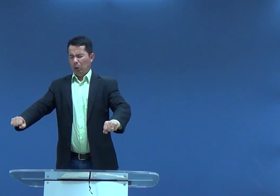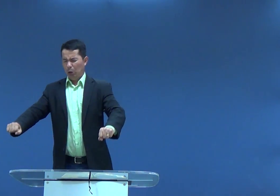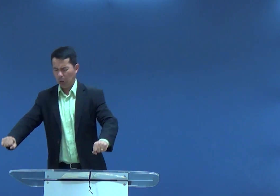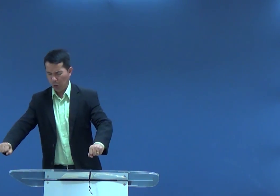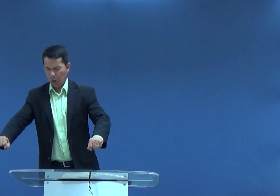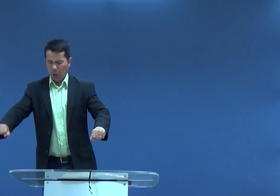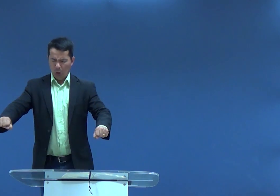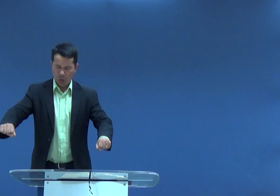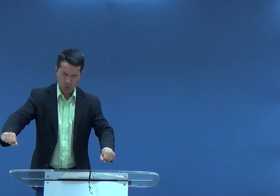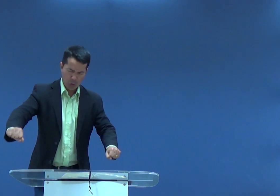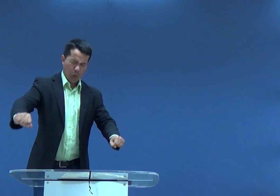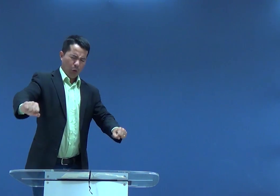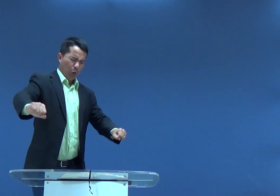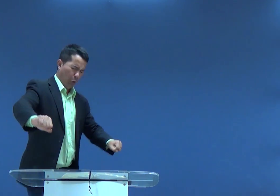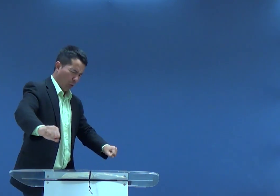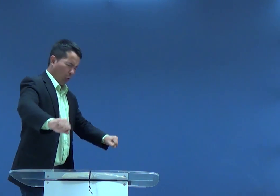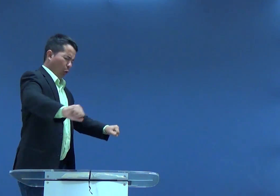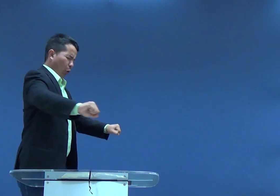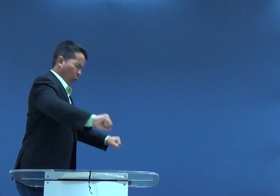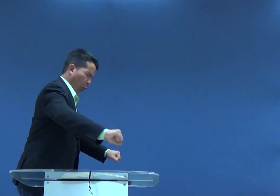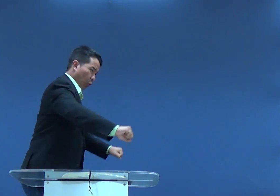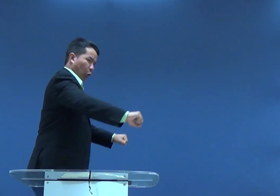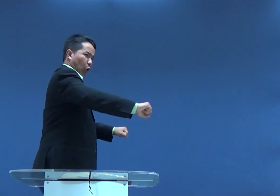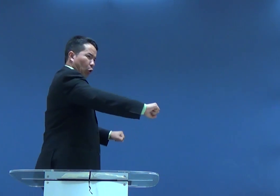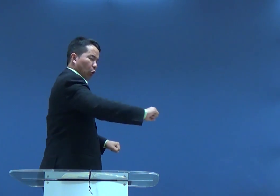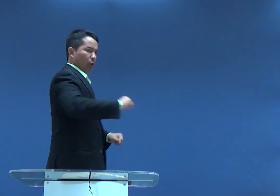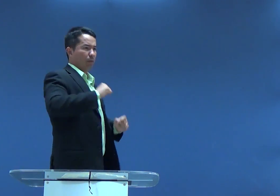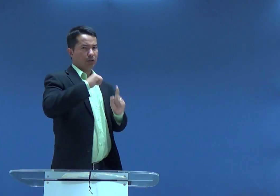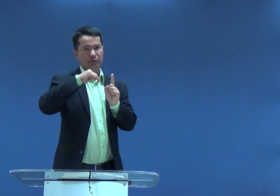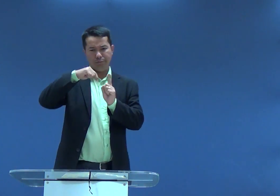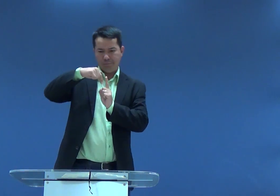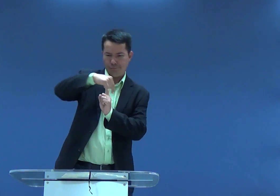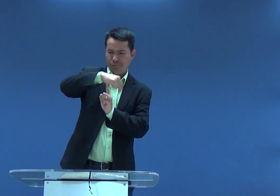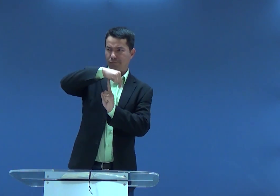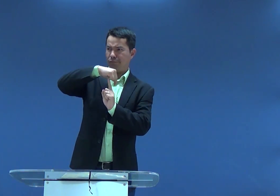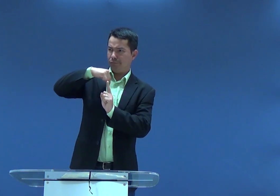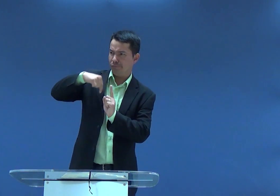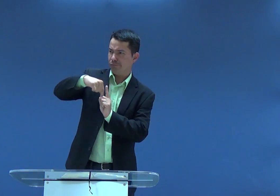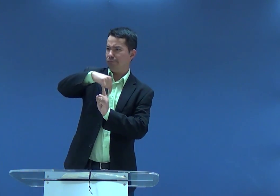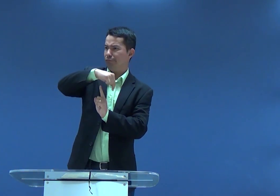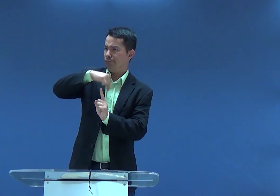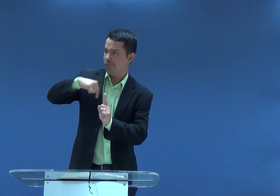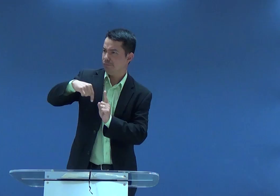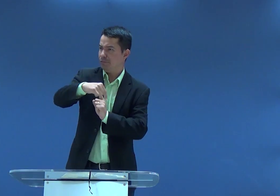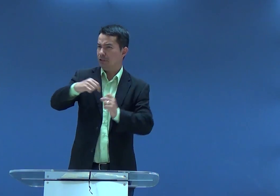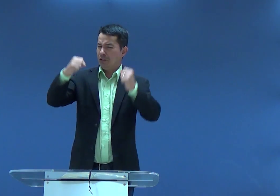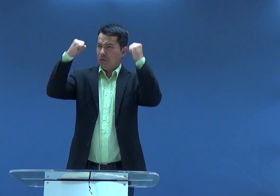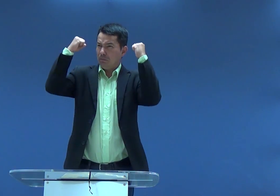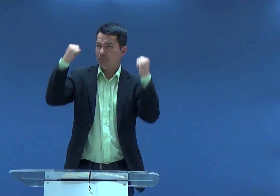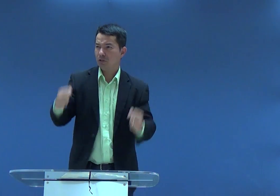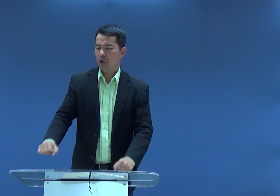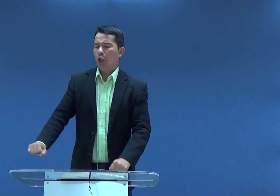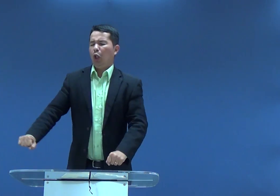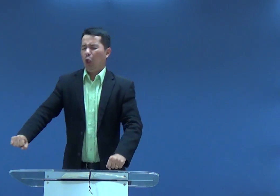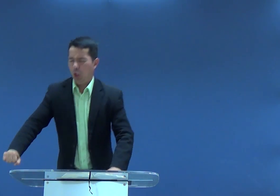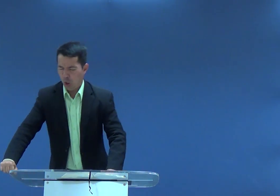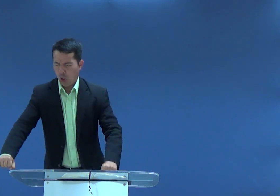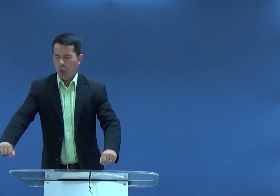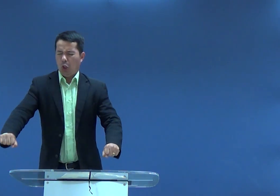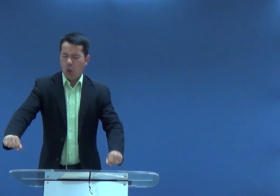dia, ele estava trabalhando, né, entre os colunas ali de pedra, moinho, né, esse era o trabalho pesado